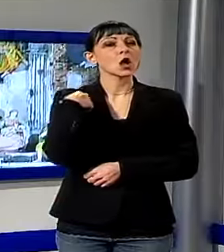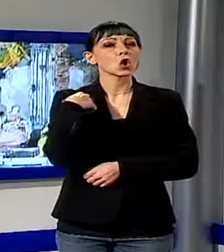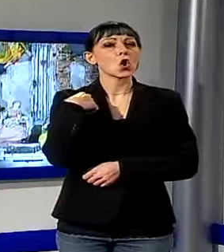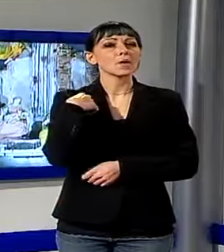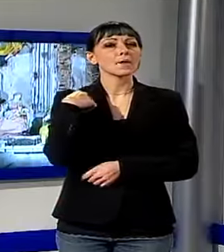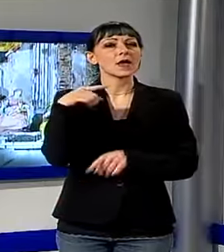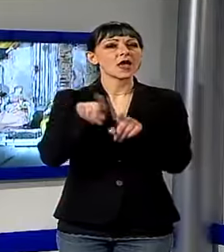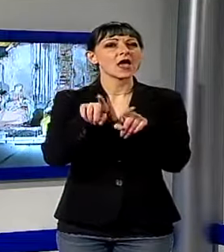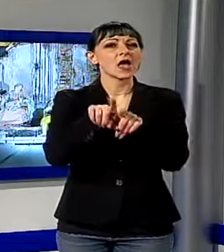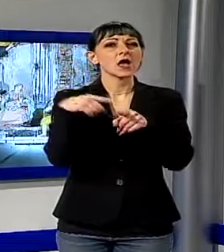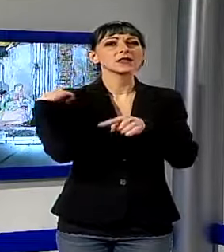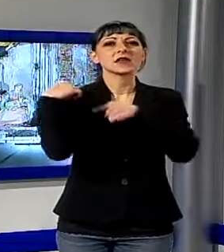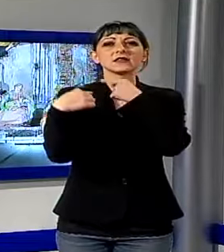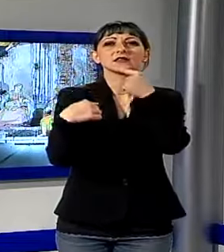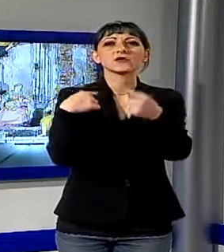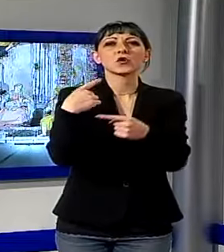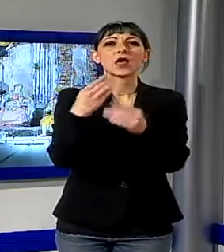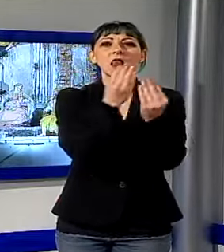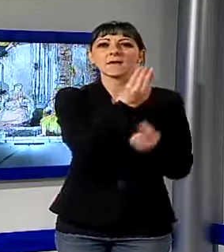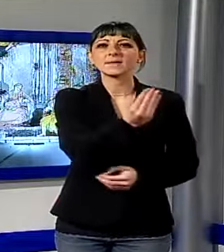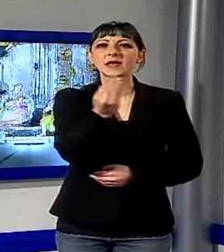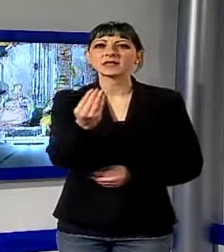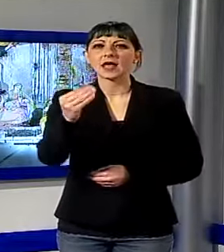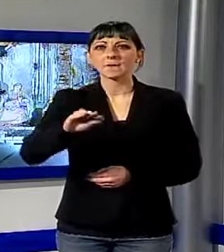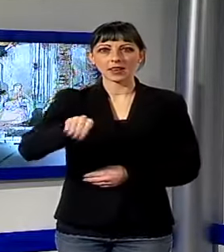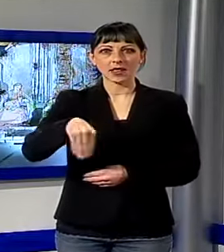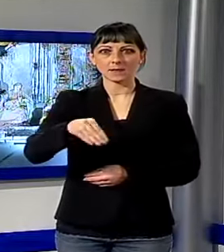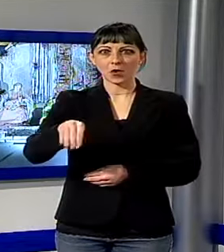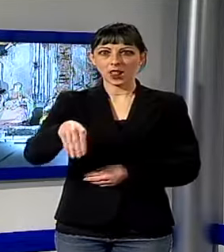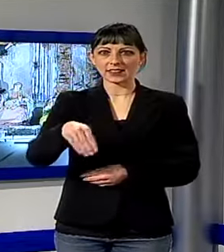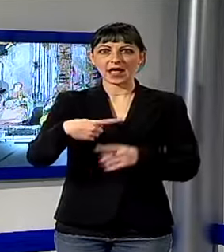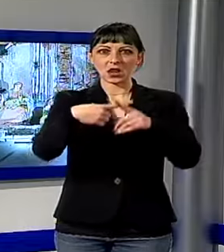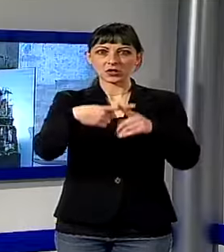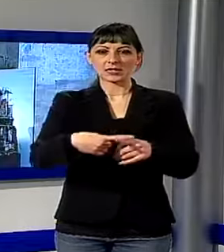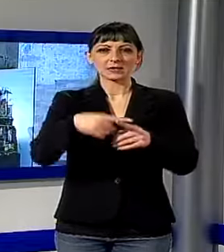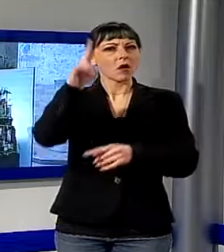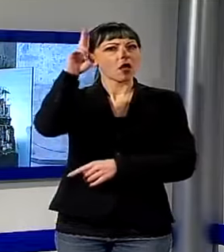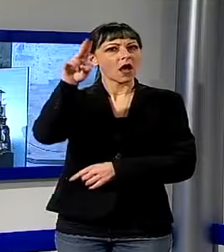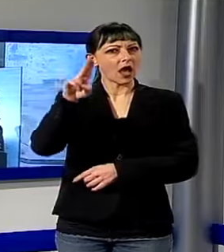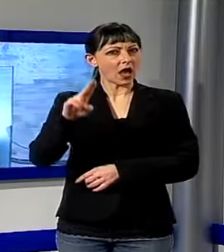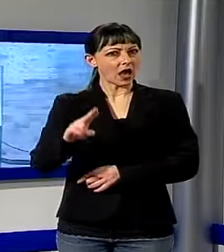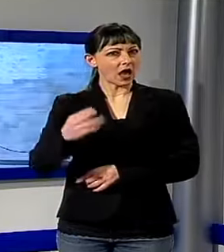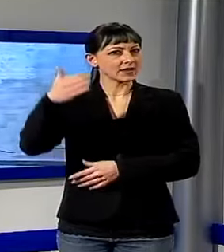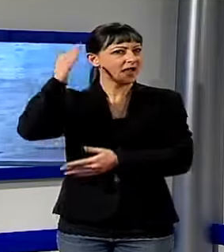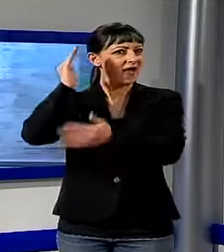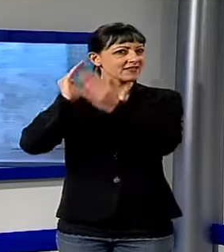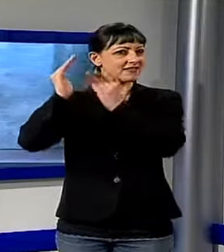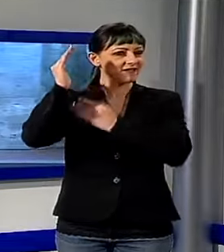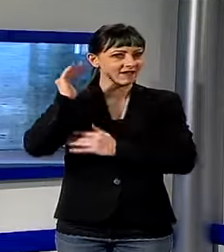testimone di un'arte artigiana di antica tradizione campani e costruttori di presepi da generazioni padre e